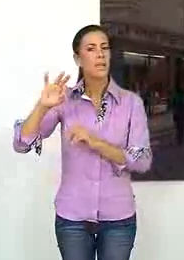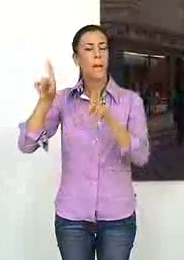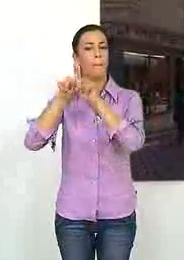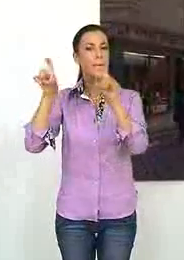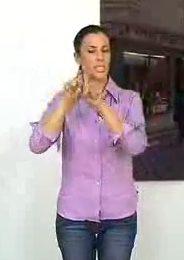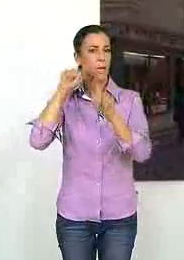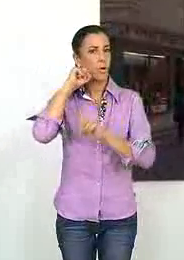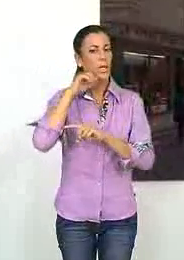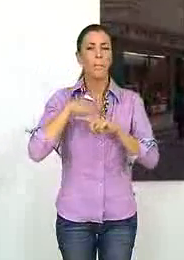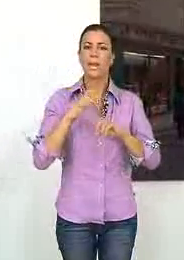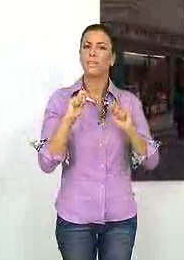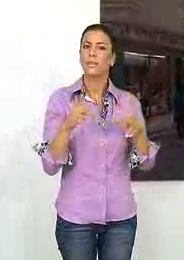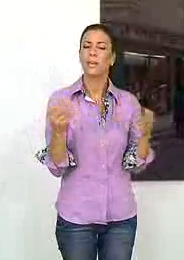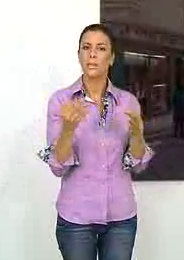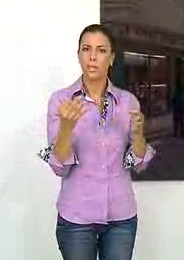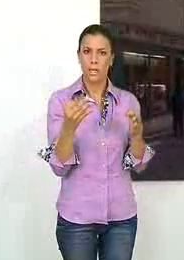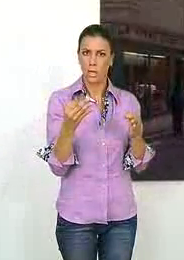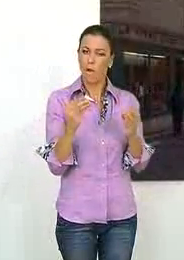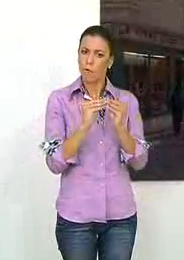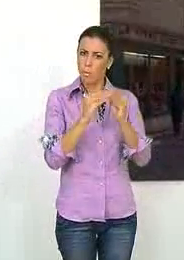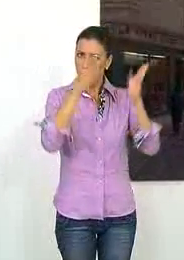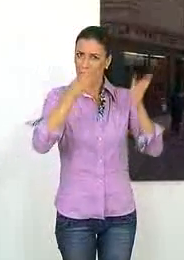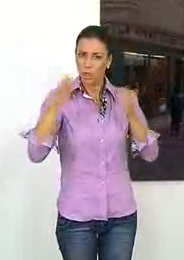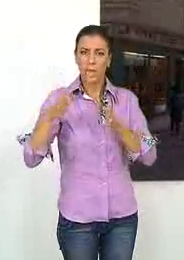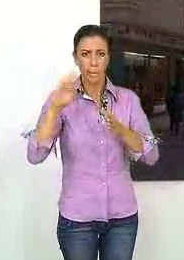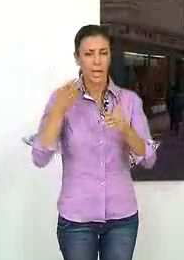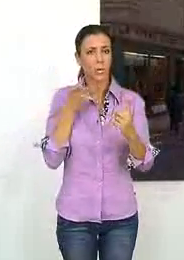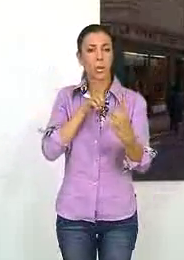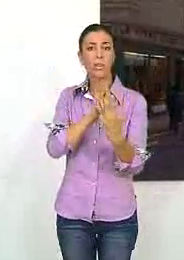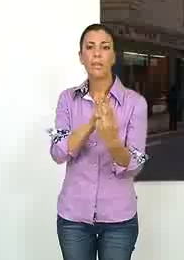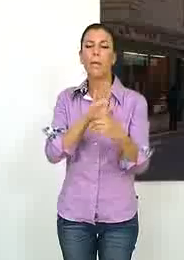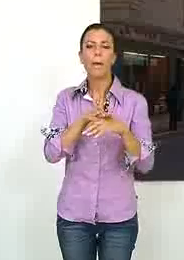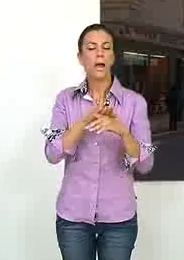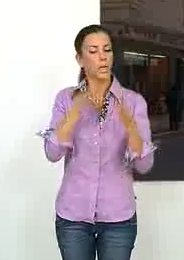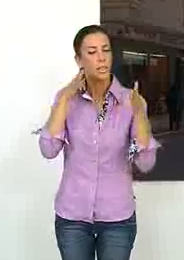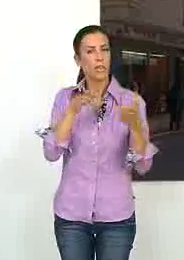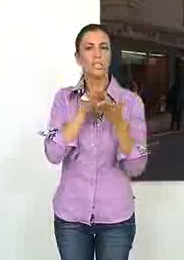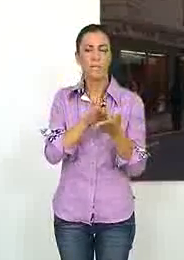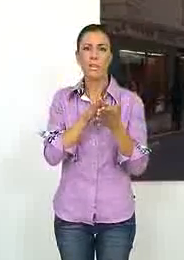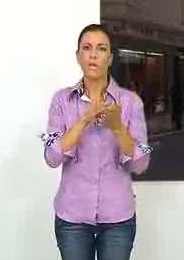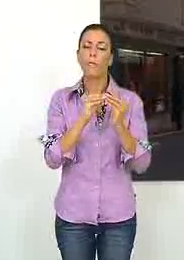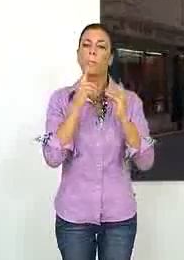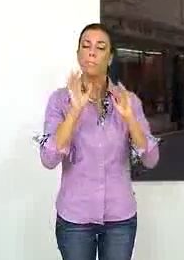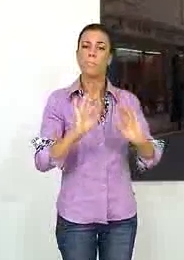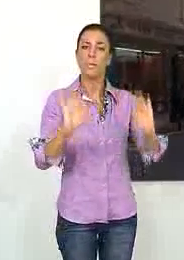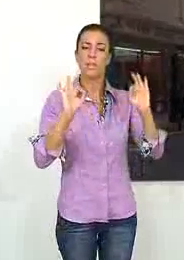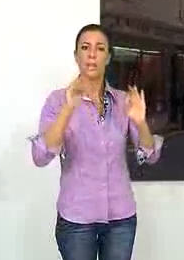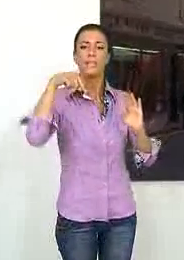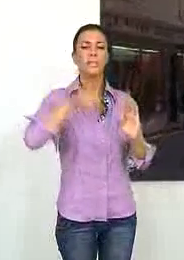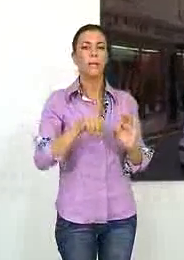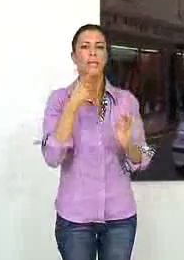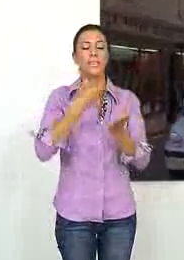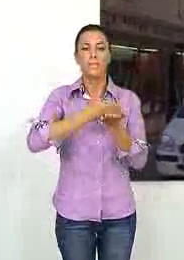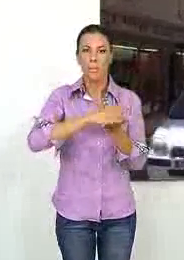motrileñas para ofrecer de manera personal e individualizada sus servicios, de manera especial el de